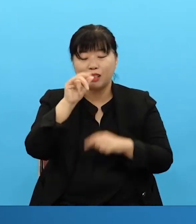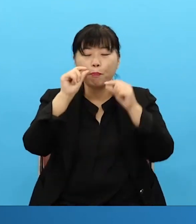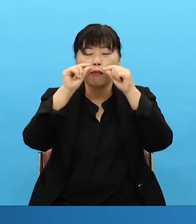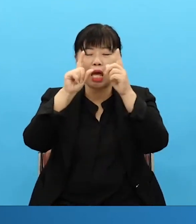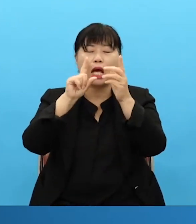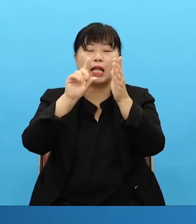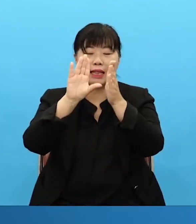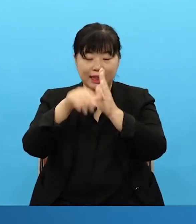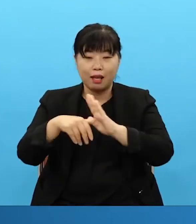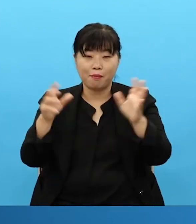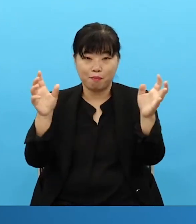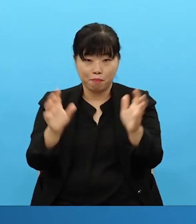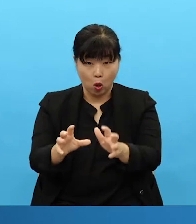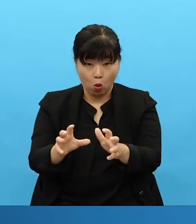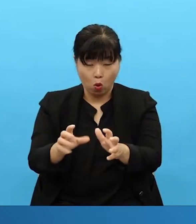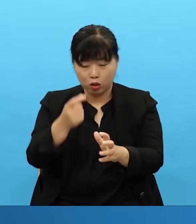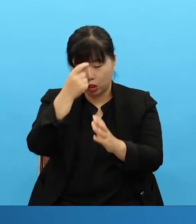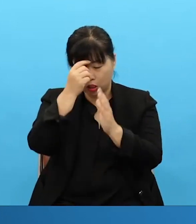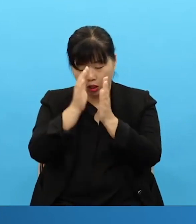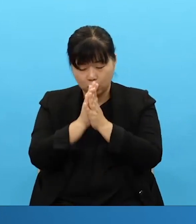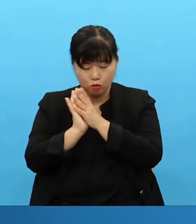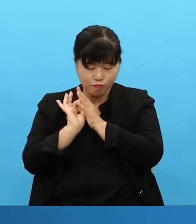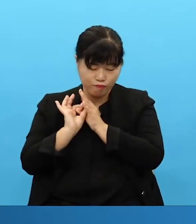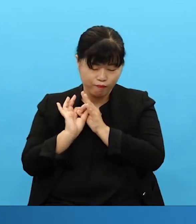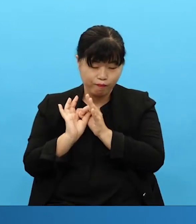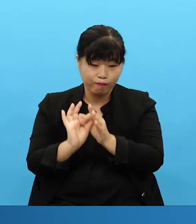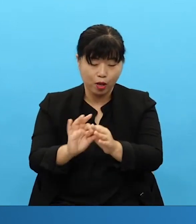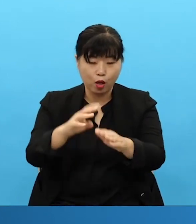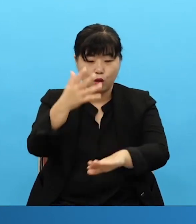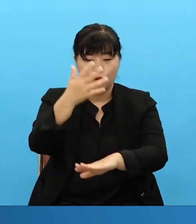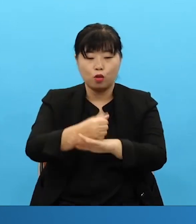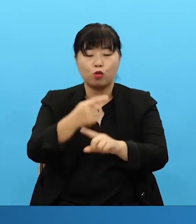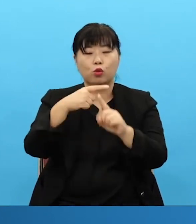That when these kind of church offers and elders begin to serve the church great works will begin.